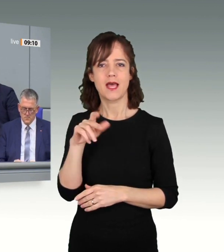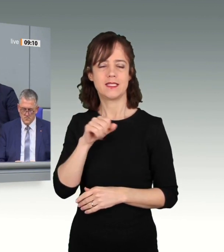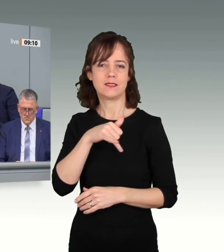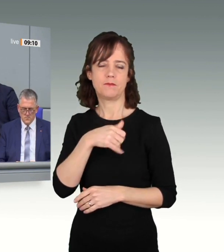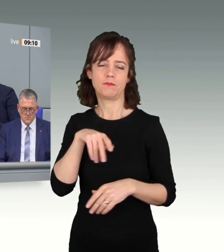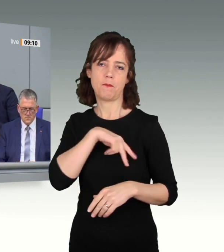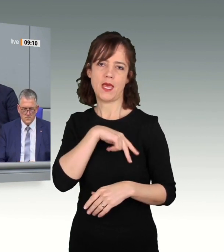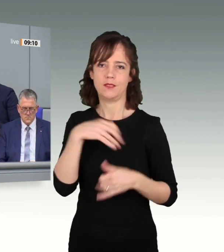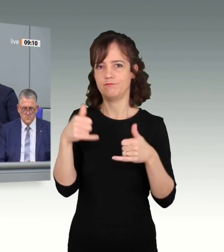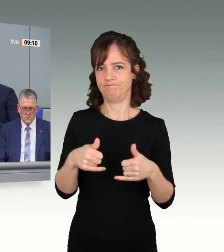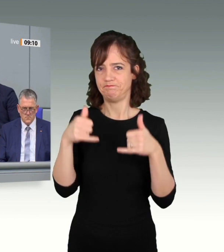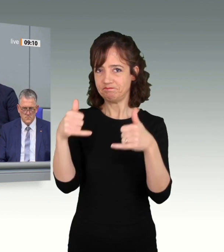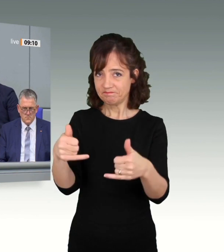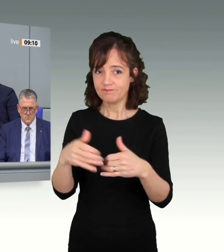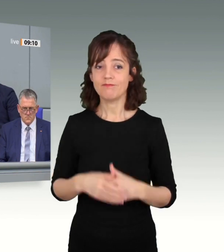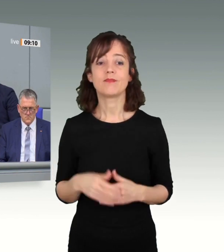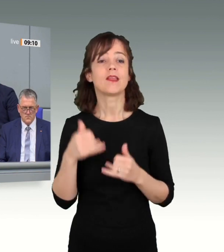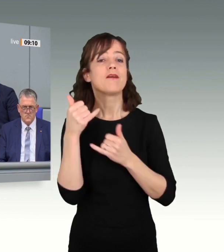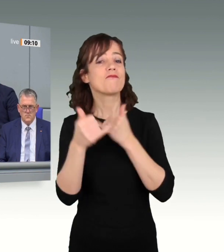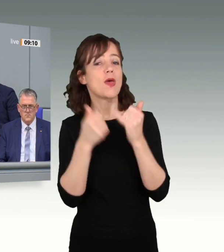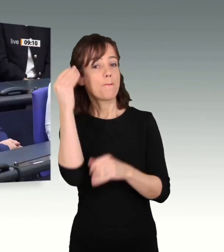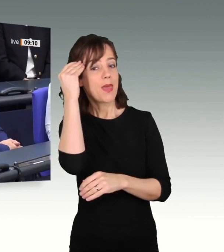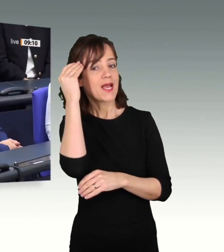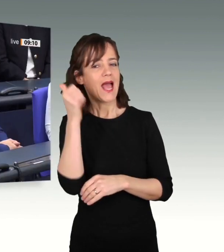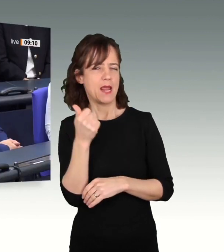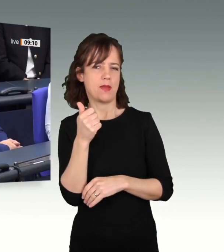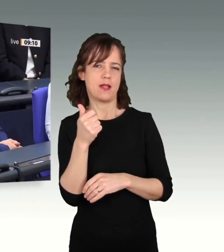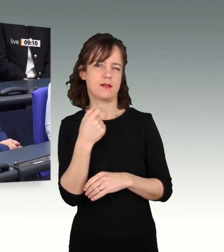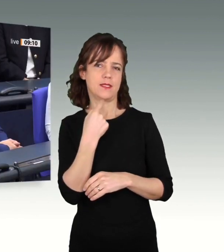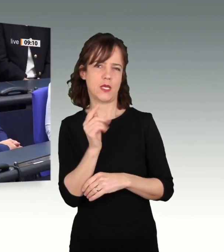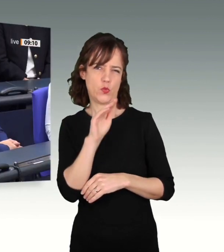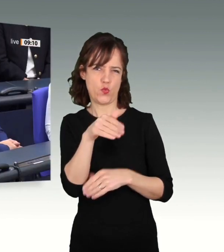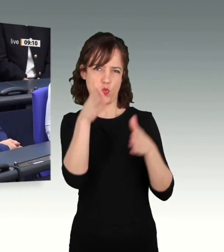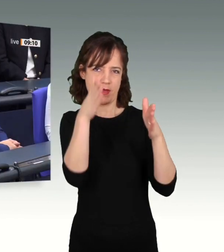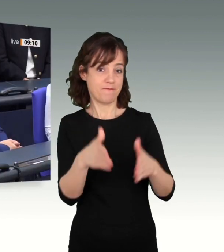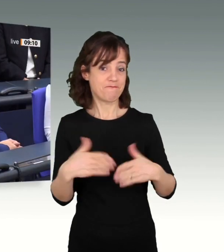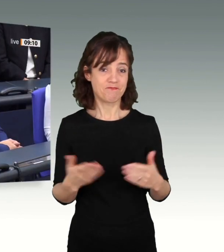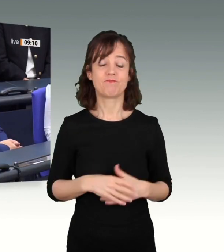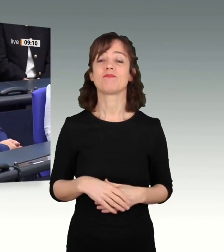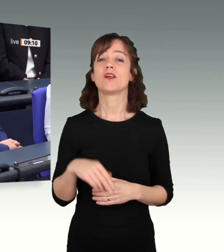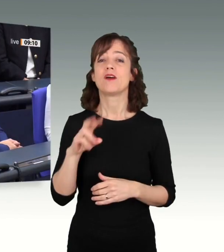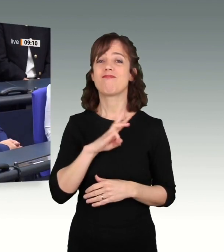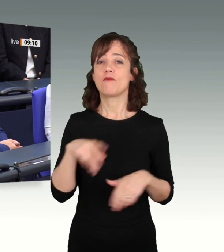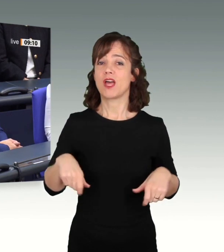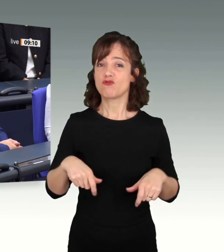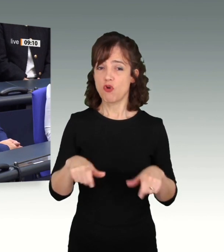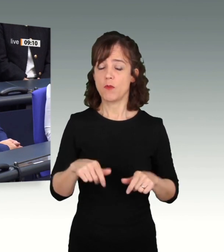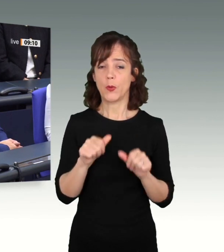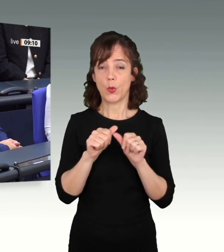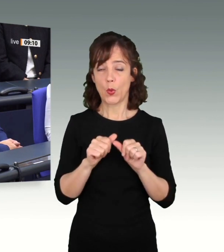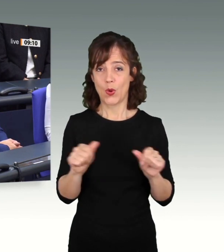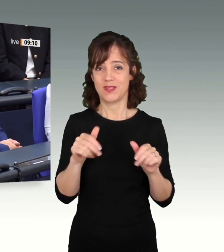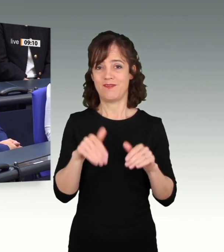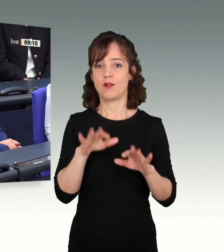Merkel hat ihre politischen Verdienste einmal so zusammengefasst. Wolfgang Schäuble ist ein Glücksfall für die deutsche